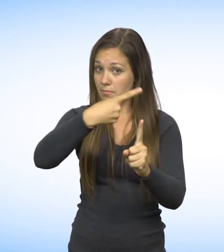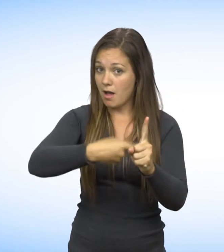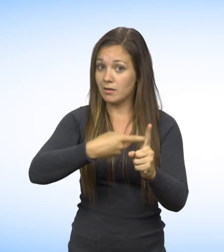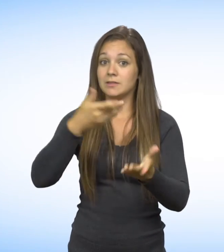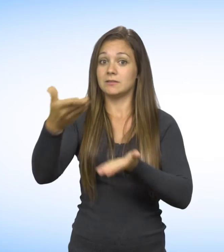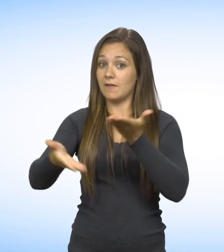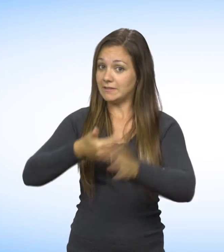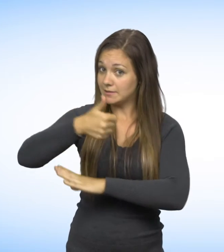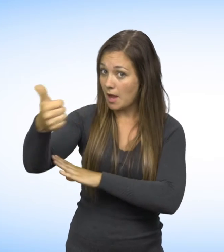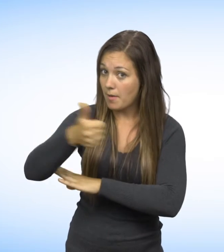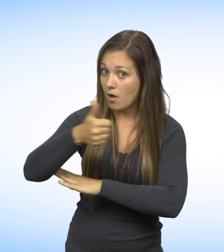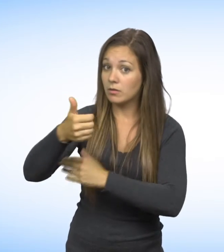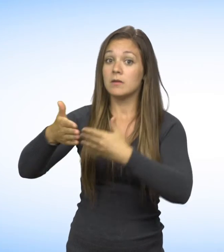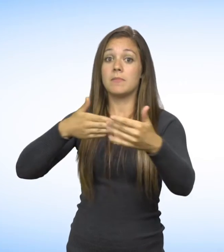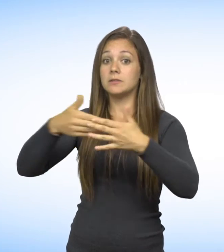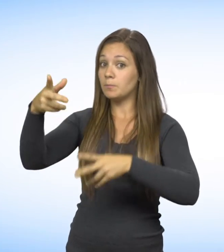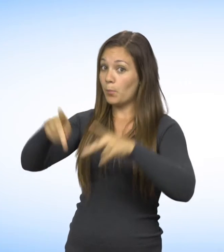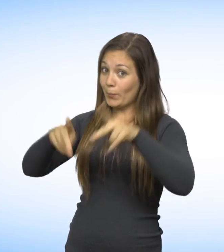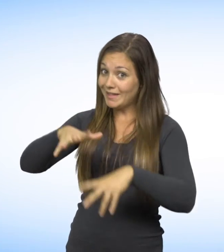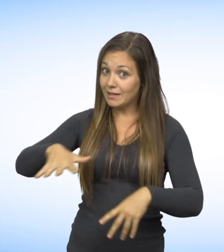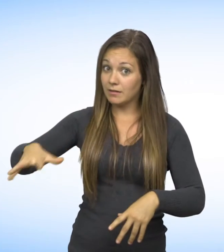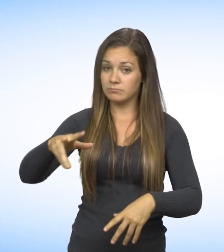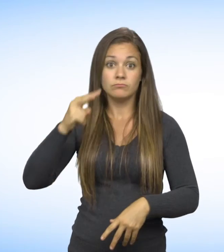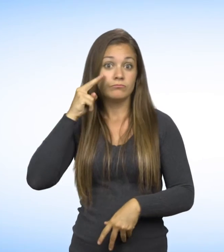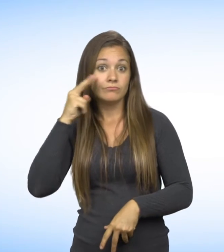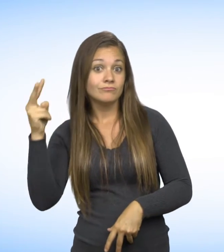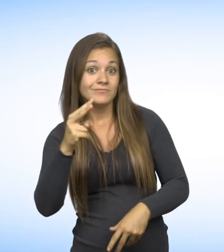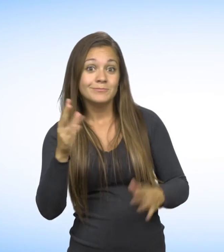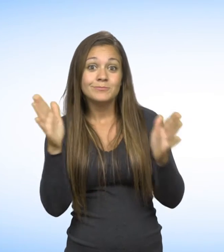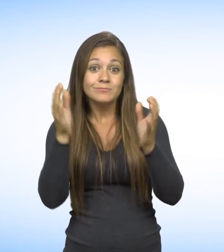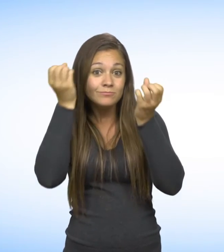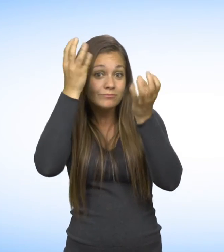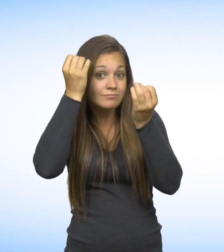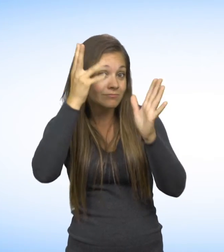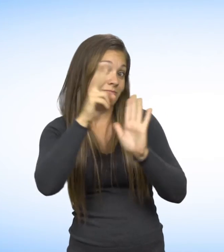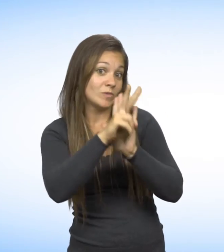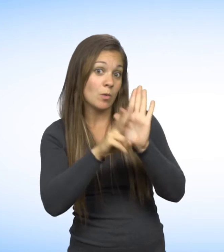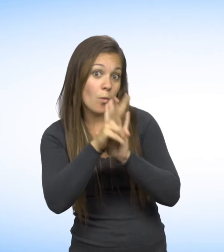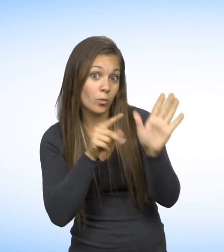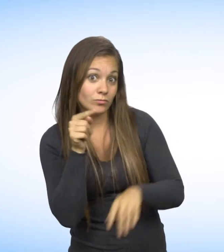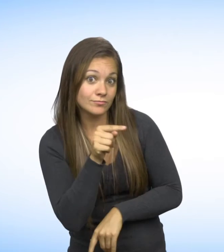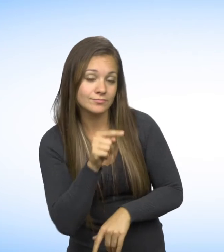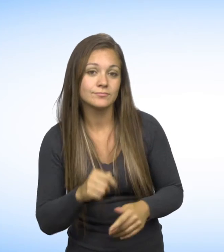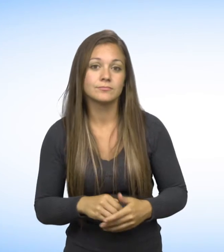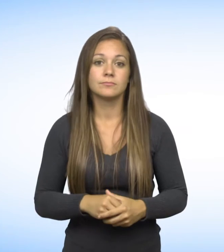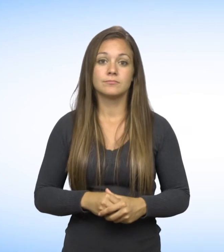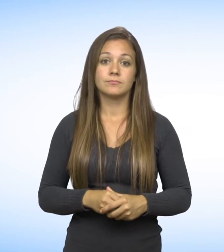Travail, logement, services, transports et lieux publics, consultez nos capsules vidéo